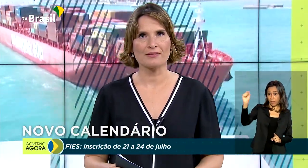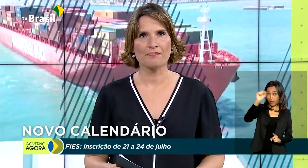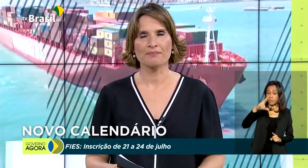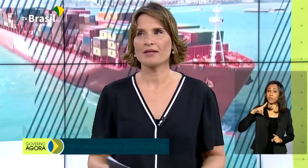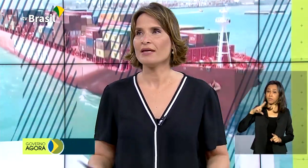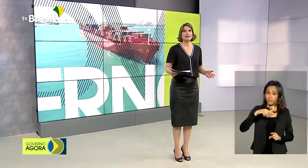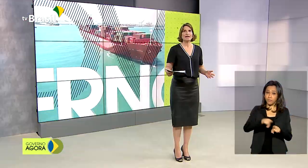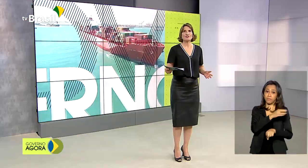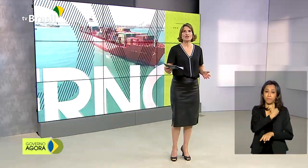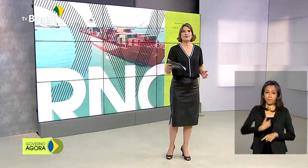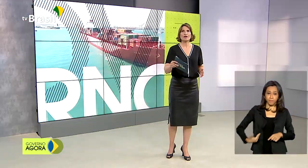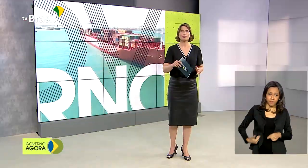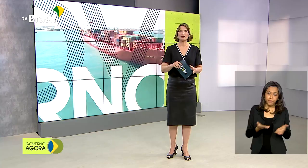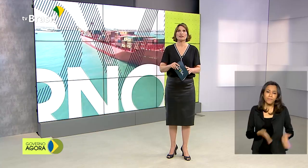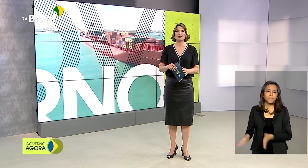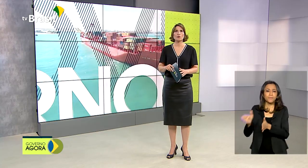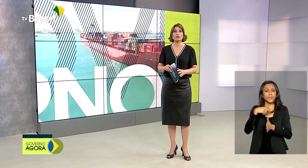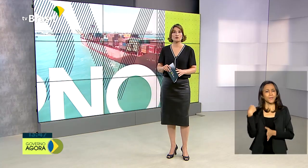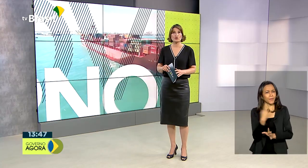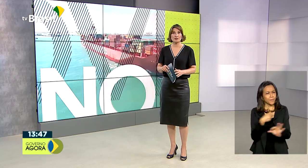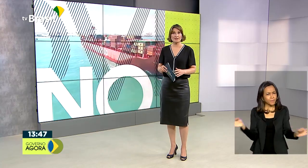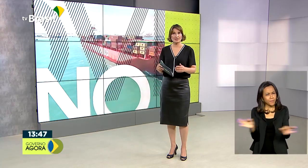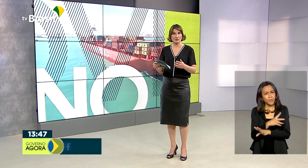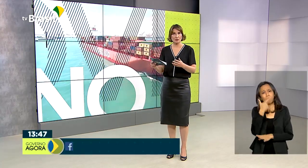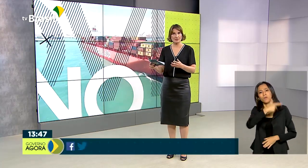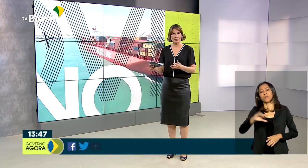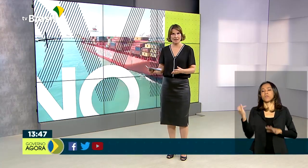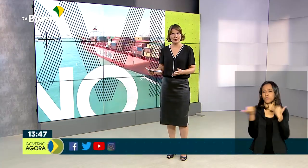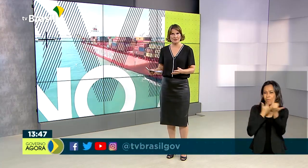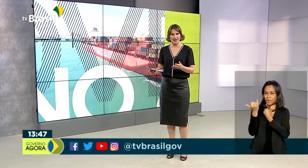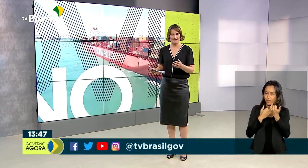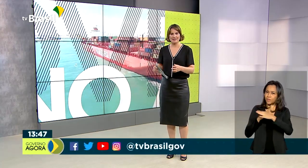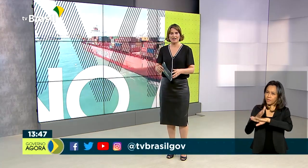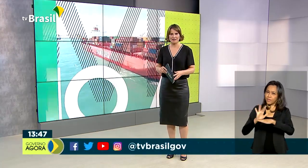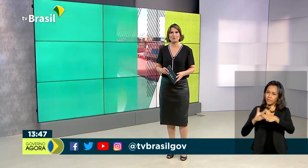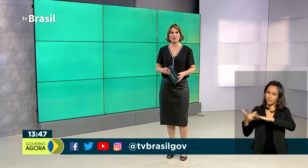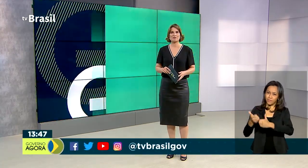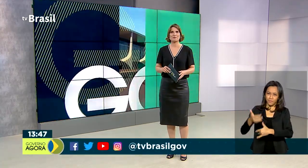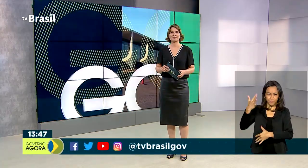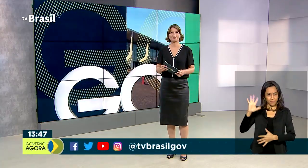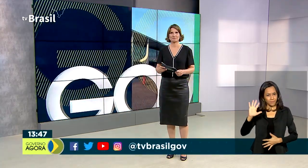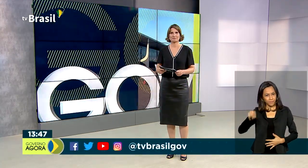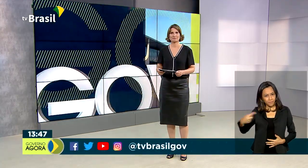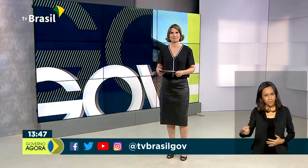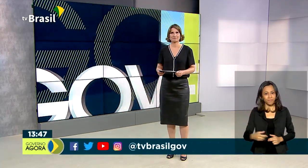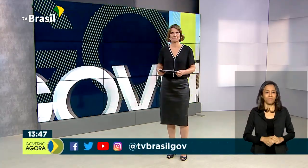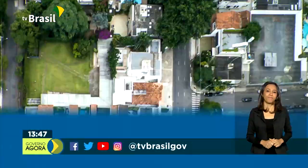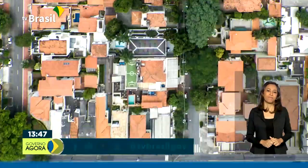privadas. E a gente fica por aqui, outras notícias nas nossas redes sociais. Até a próxima!